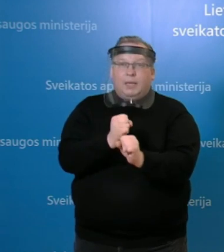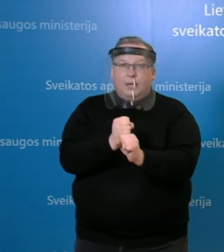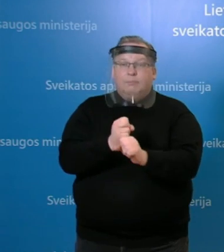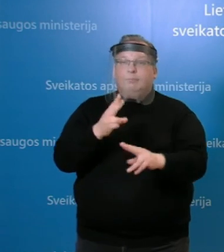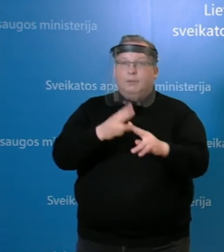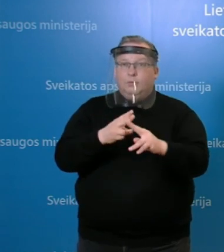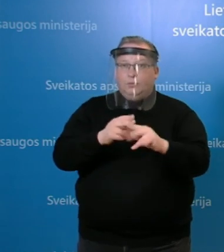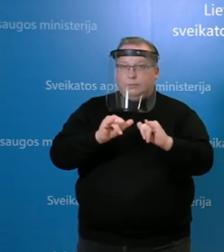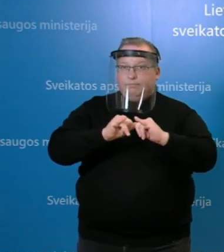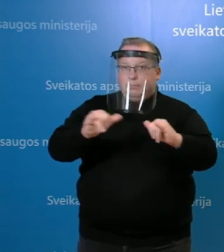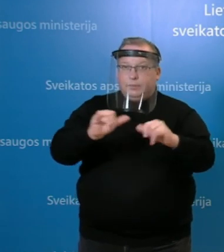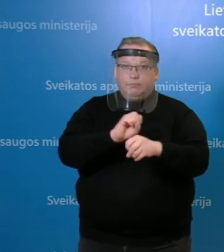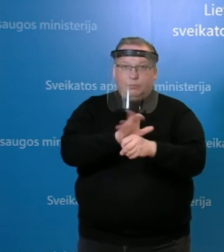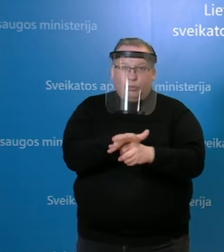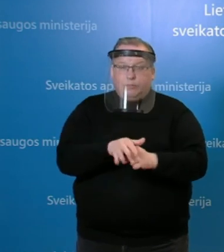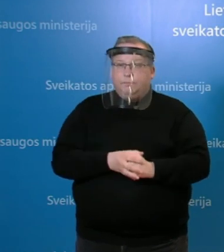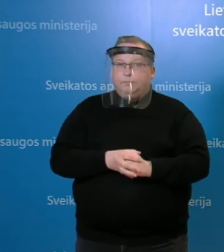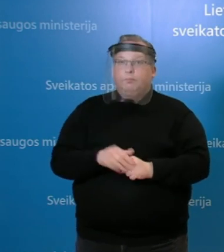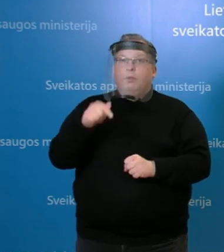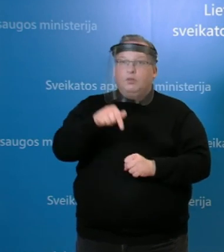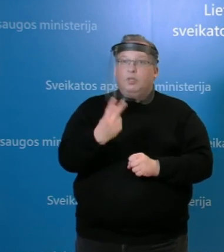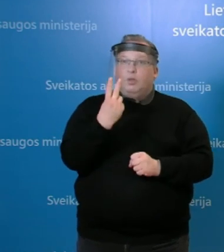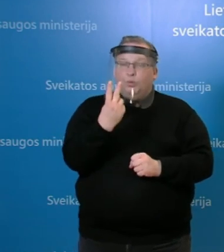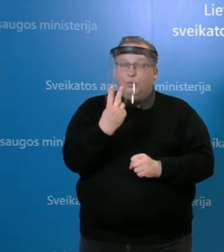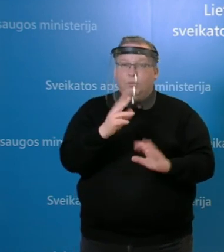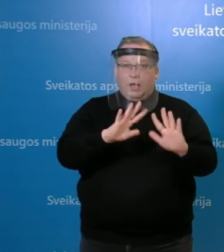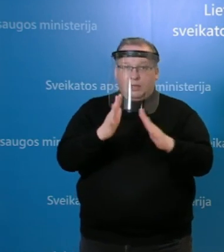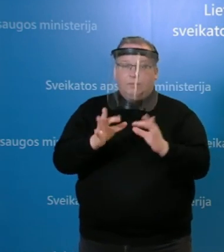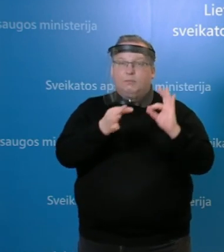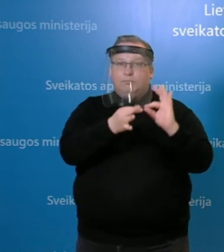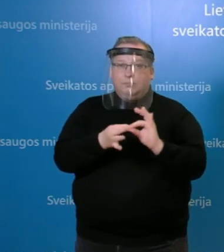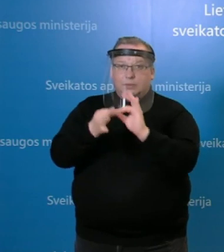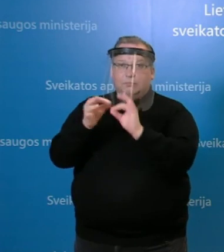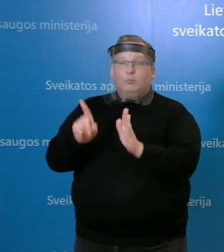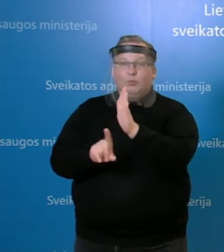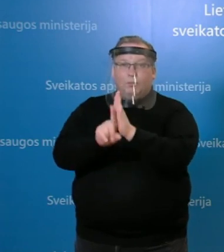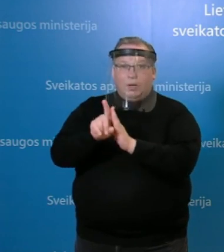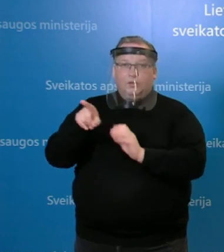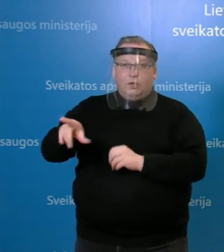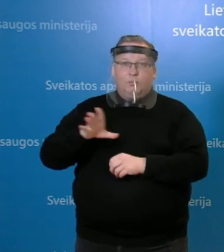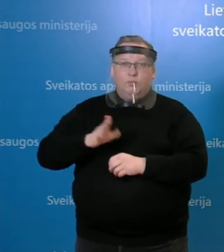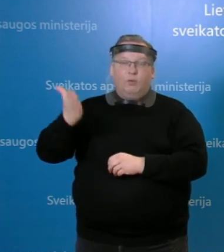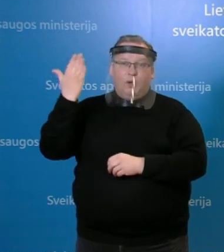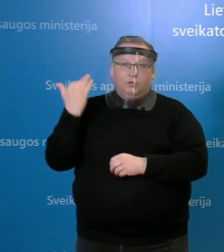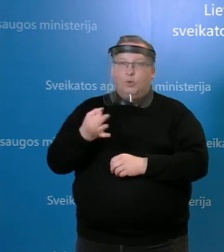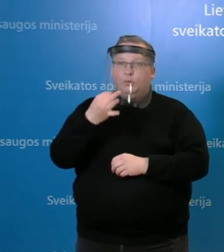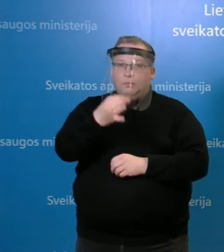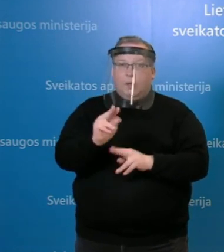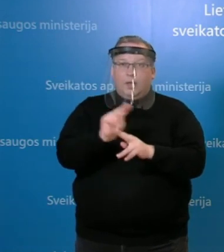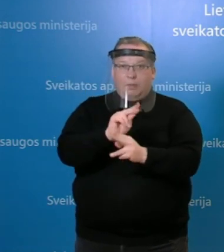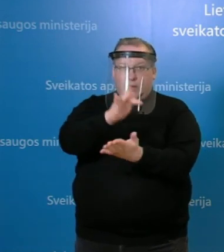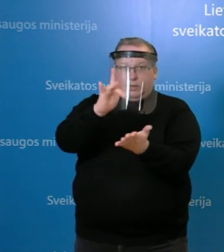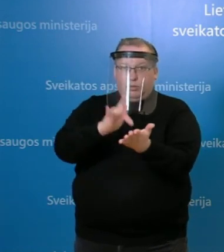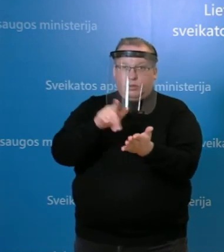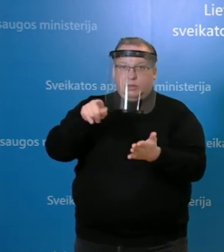išplitimą. Tai būtent šie du atvejai yra susijęs su tuo protrukiu, kuris jau buvo anksčiau pristatomas rehabilitacijos